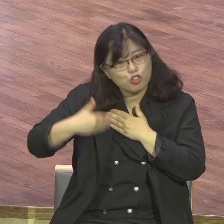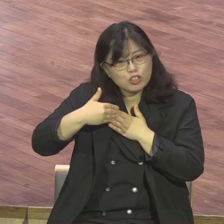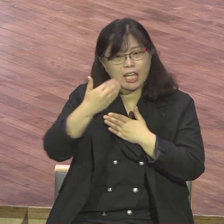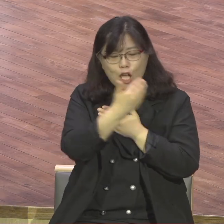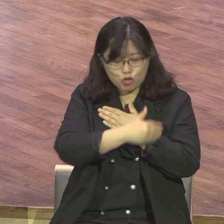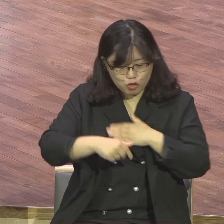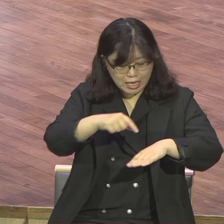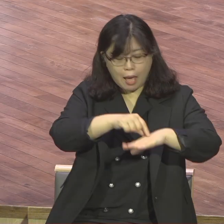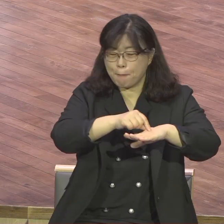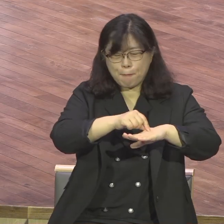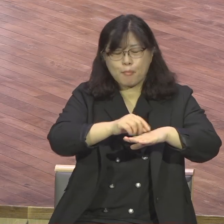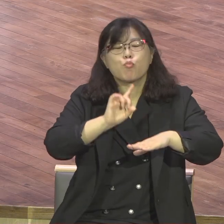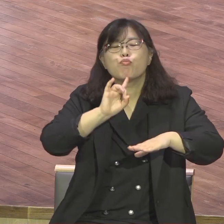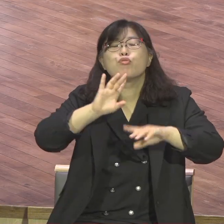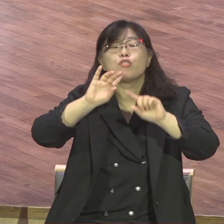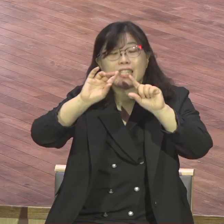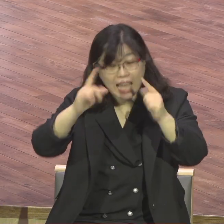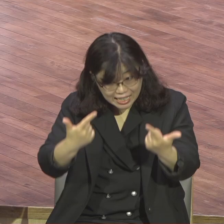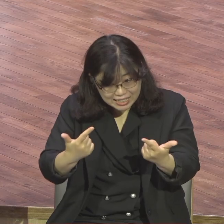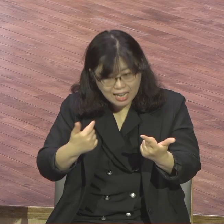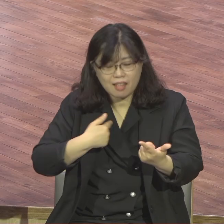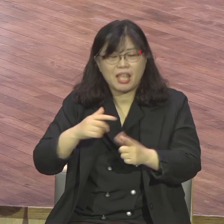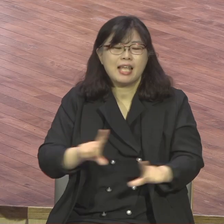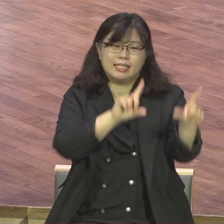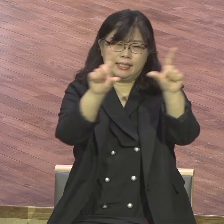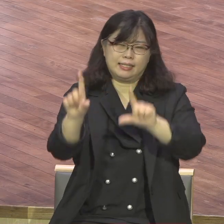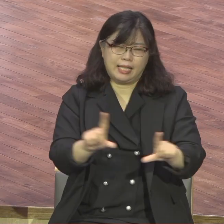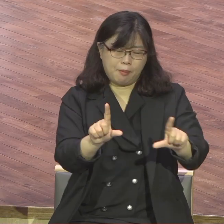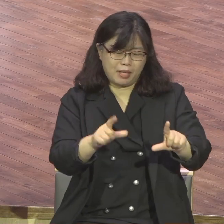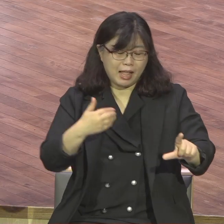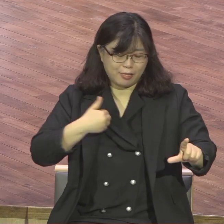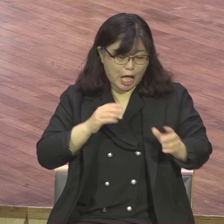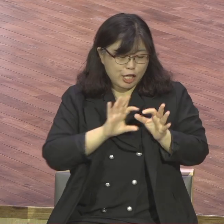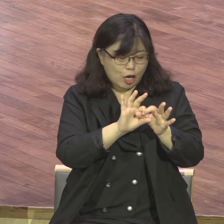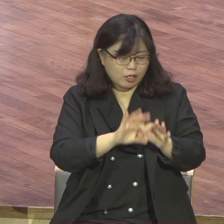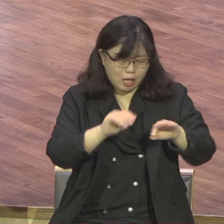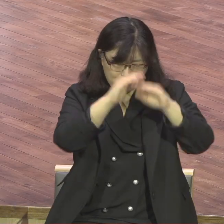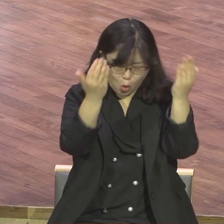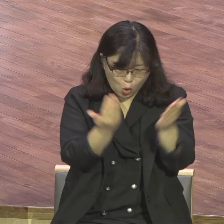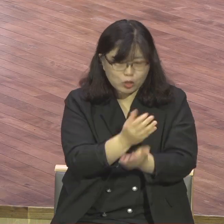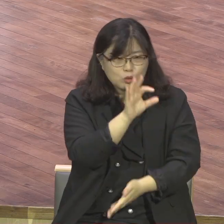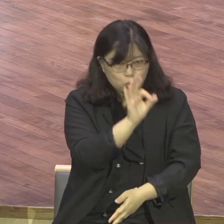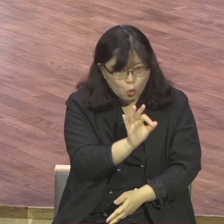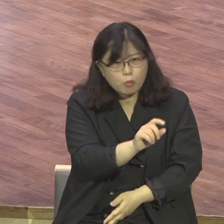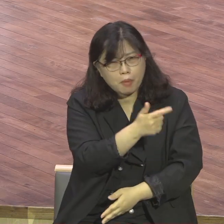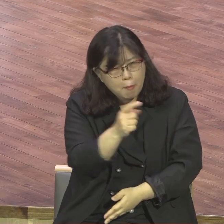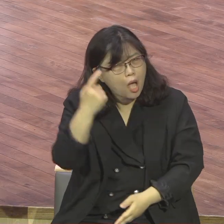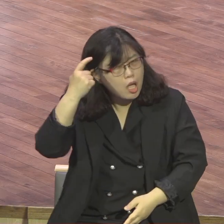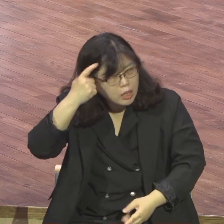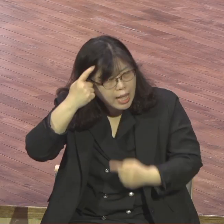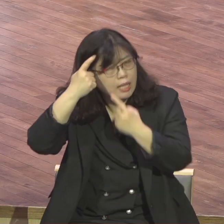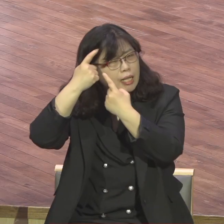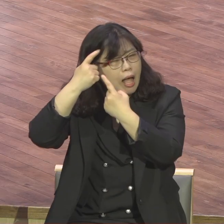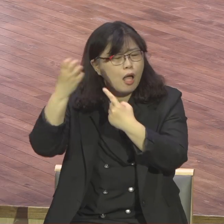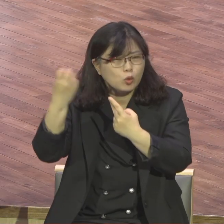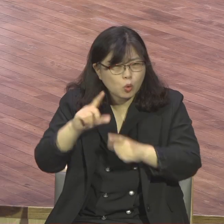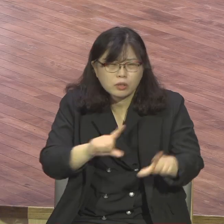전 존재를 다 하나님께 드린다 우리가 가지고 있는 모든 소유물 우리의 모든 교획, 꿈, 우리의 자녀들까지도 다